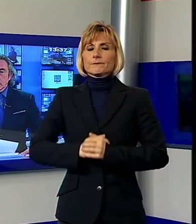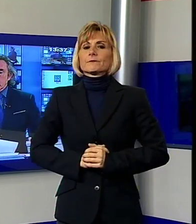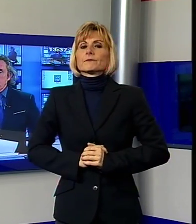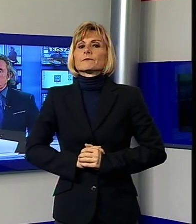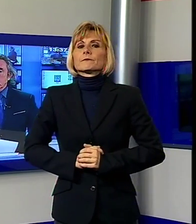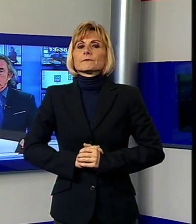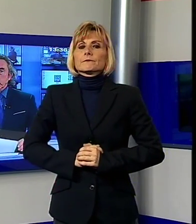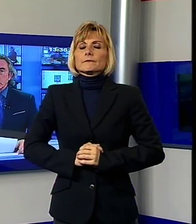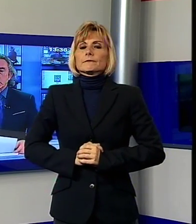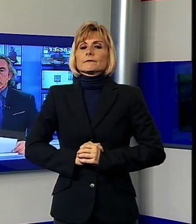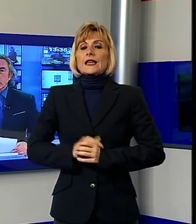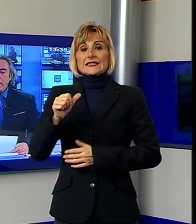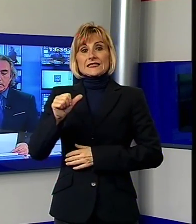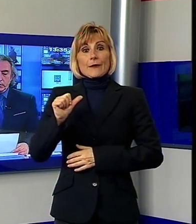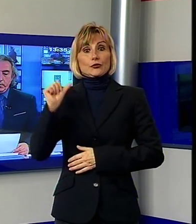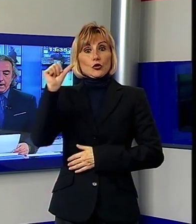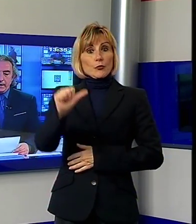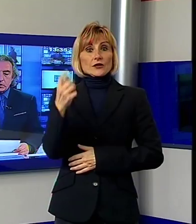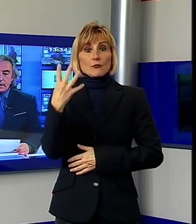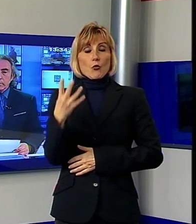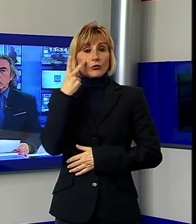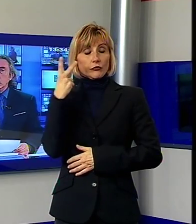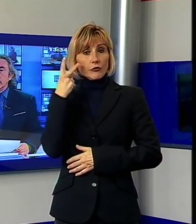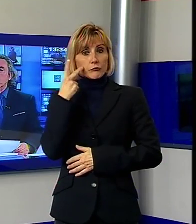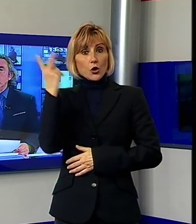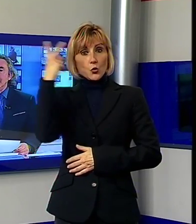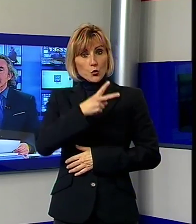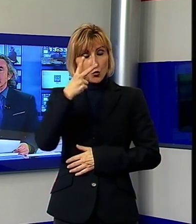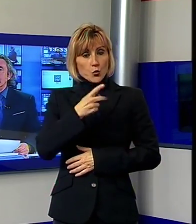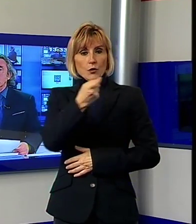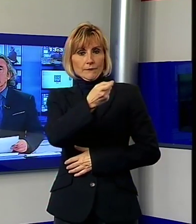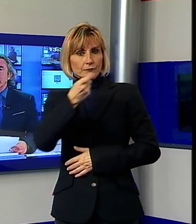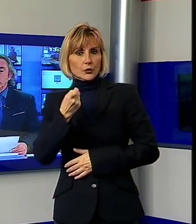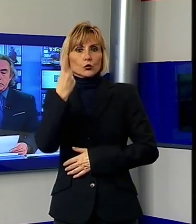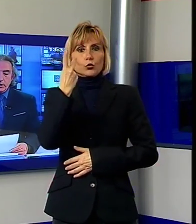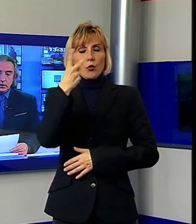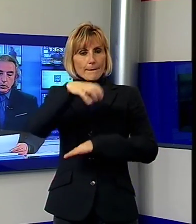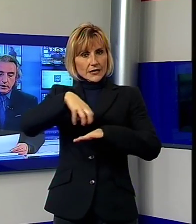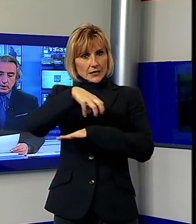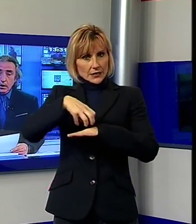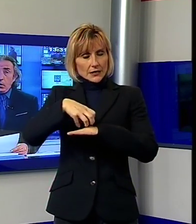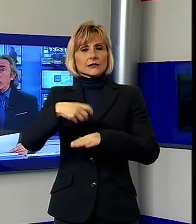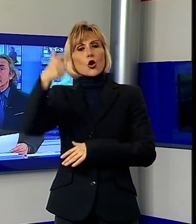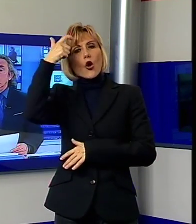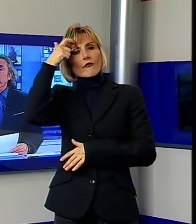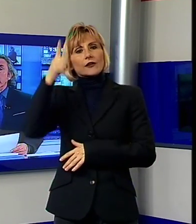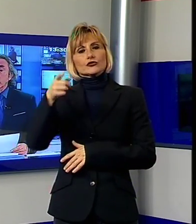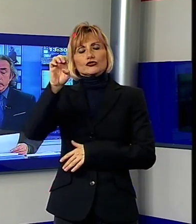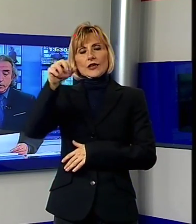Sabato prossimo, 4 febbraio, saranno a Lucca due ministri del governo Gentiloni. Occasione il convegno